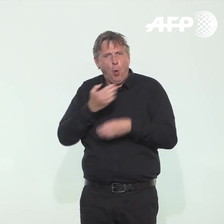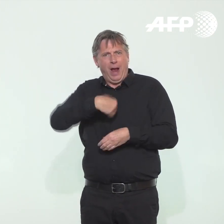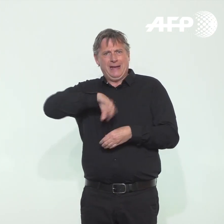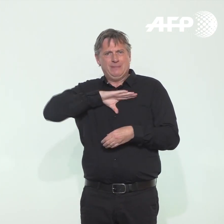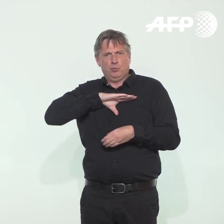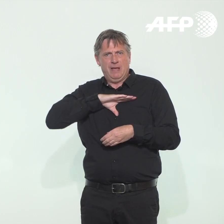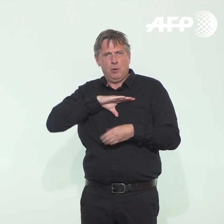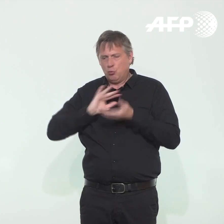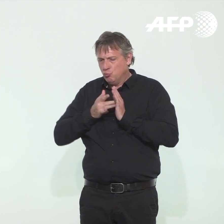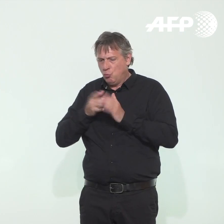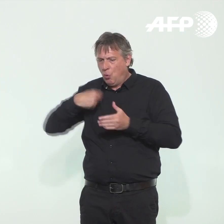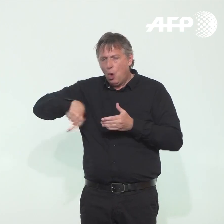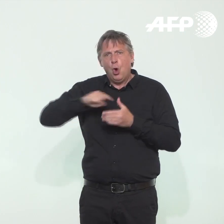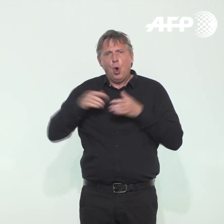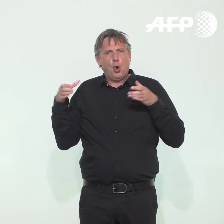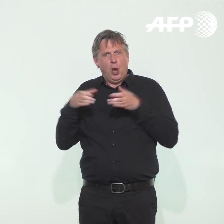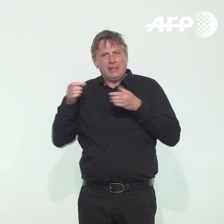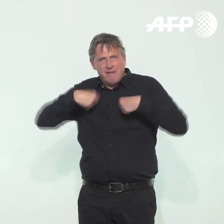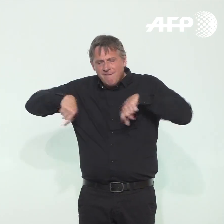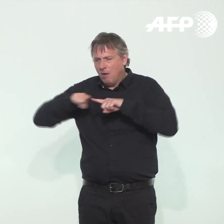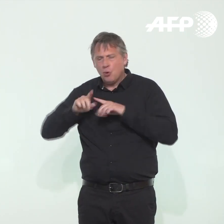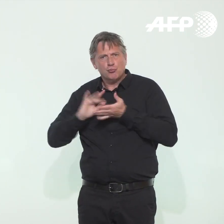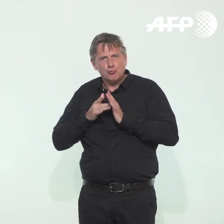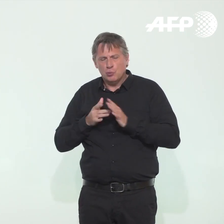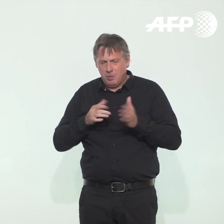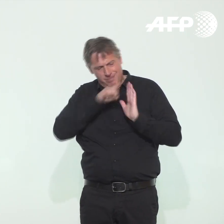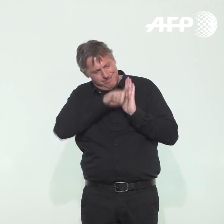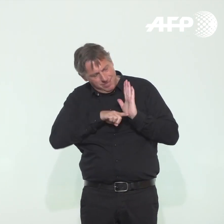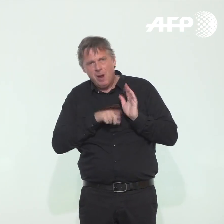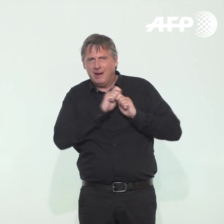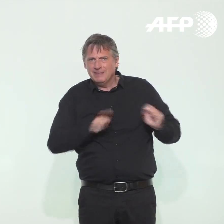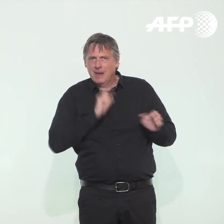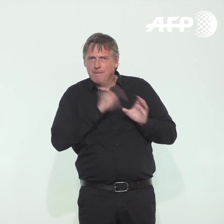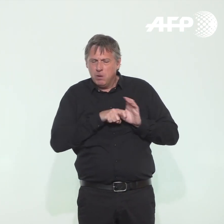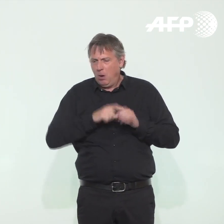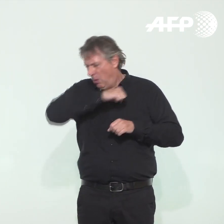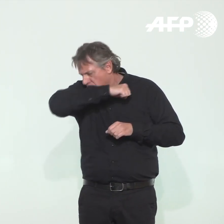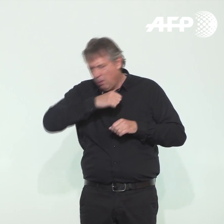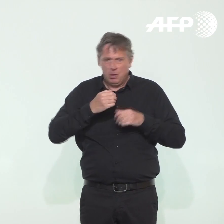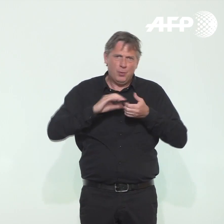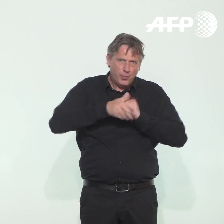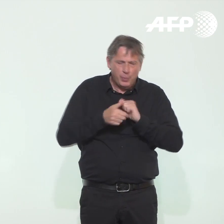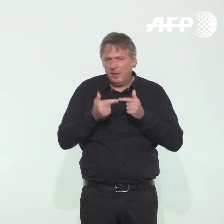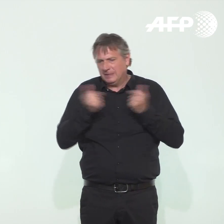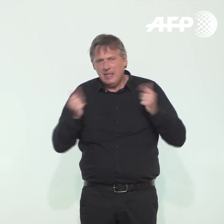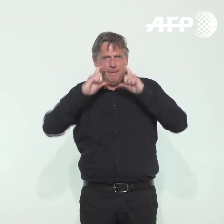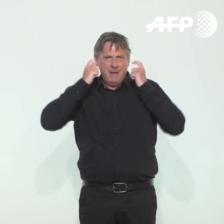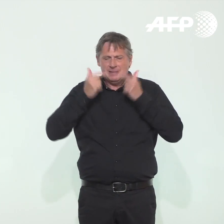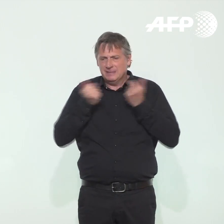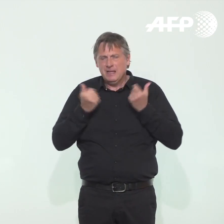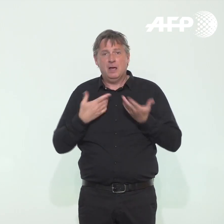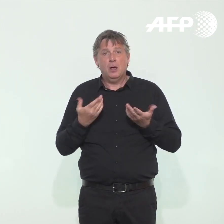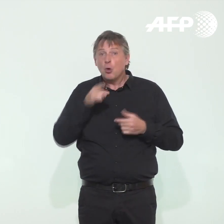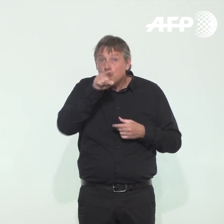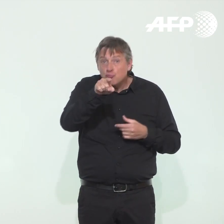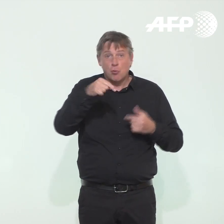de l'ensemble du collectif pour appliquer scrupuleusement les gestes barrières. Il faut vraiment rappeler que nous sommes finalement dans nos